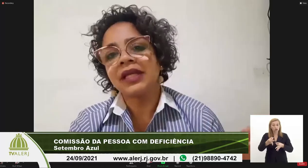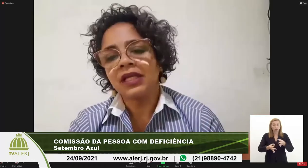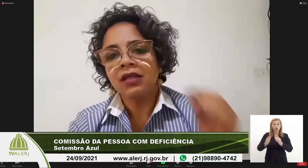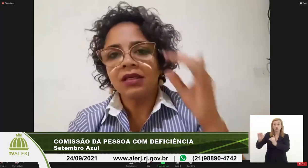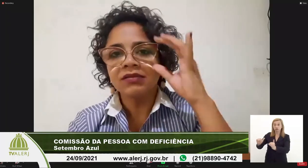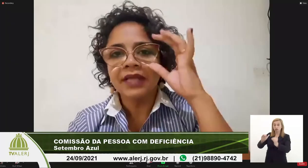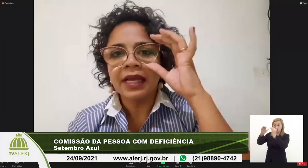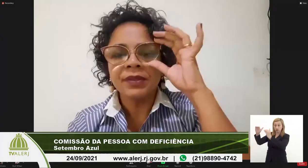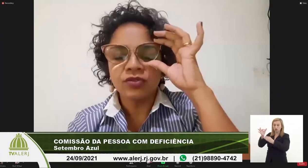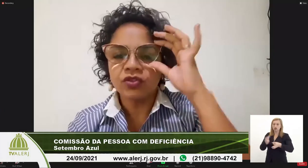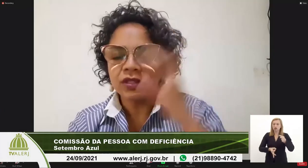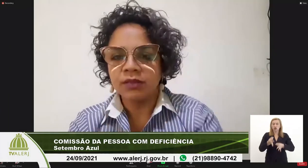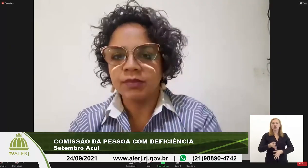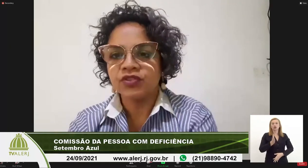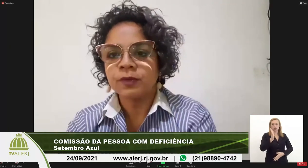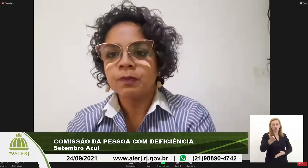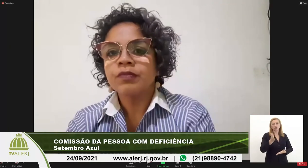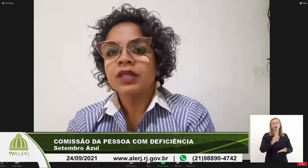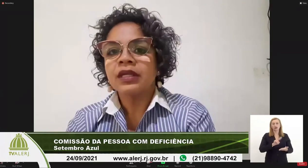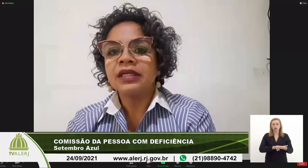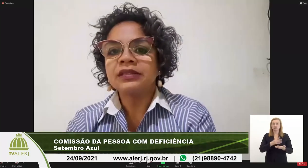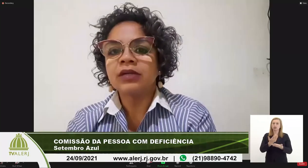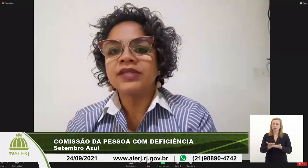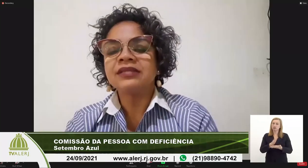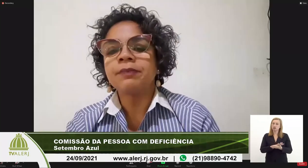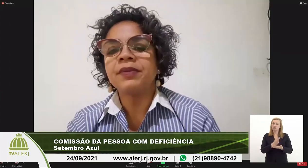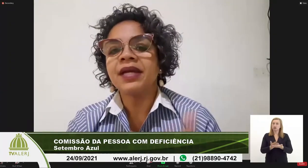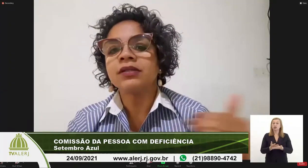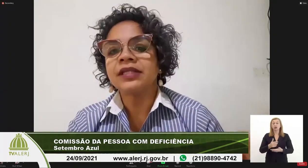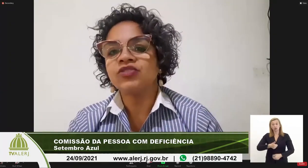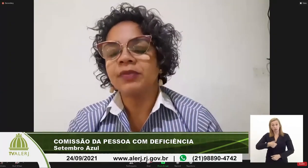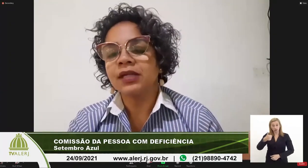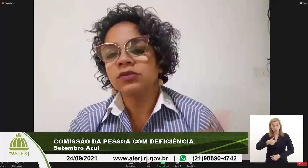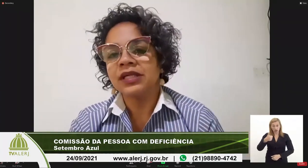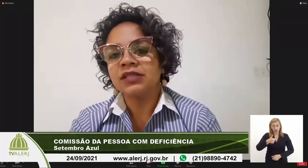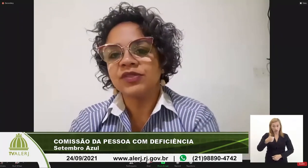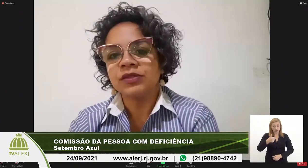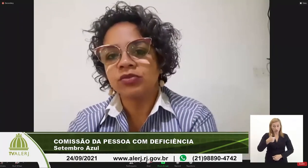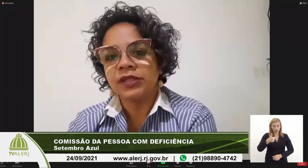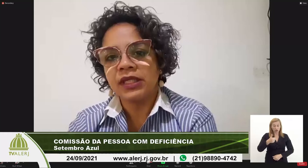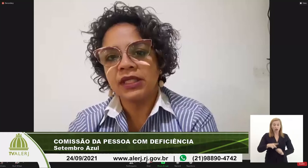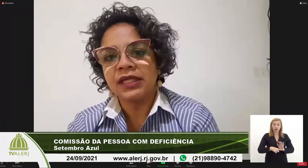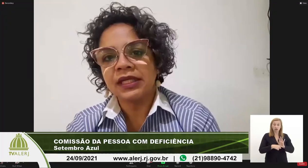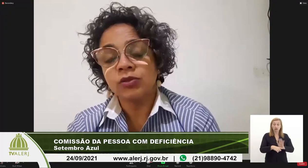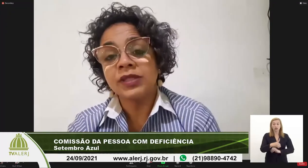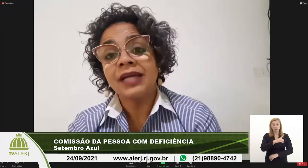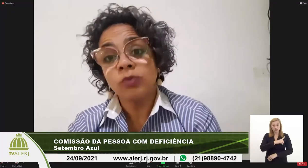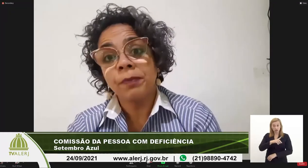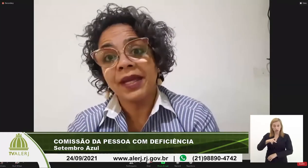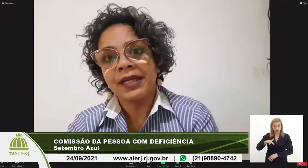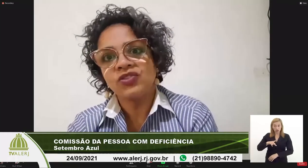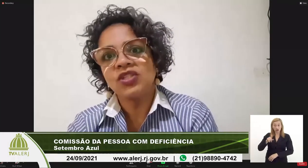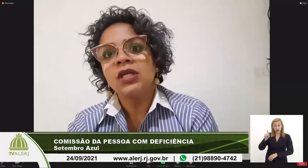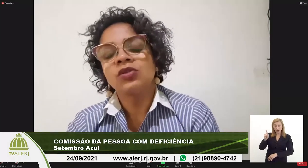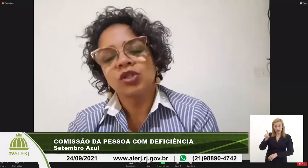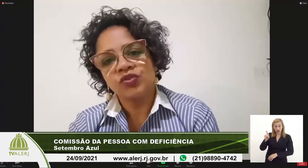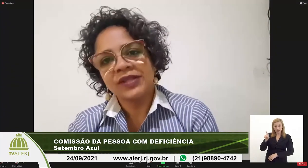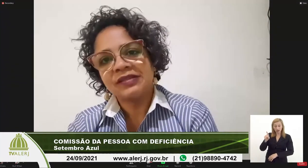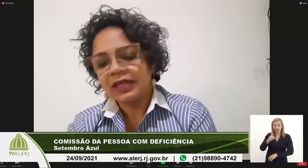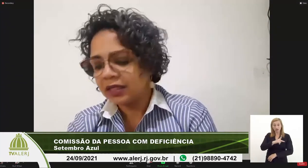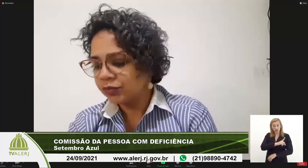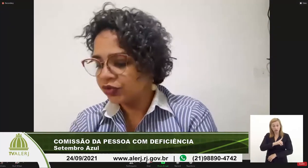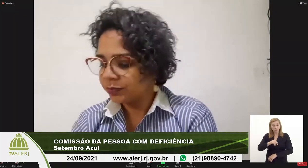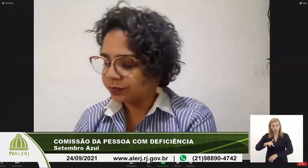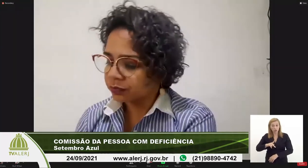já tem intérpretes de libras então nesse primeiro atendimento na defensoria na nuped nós